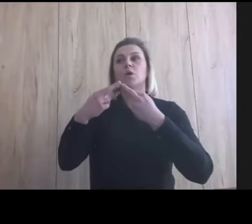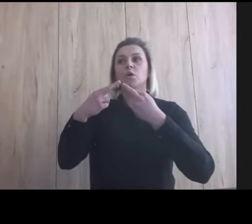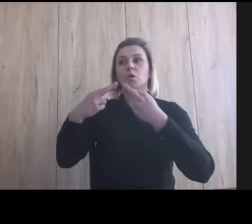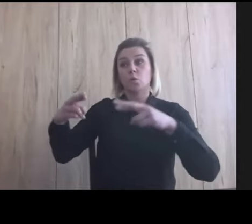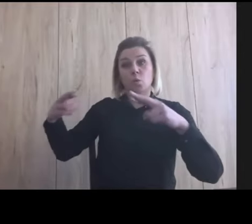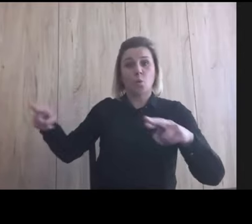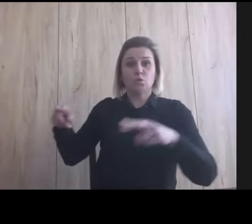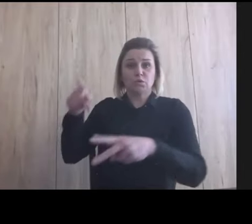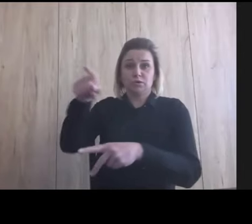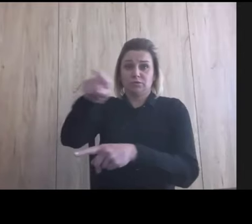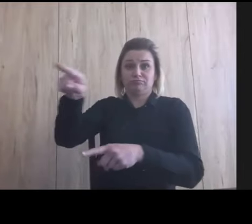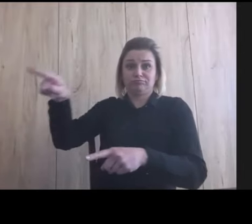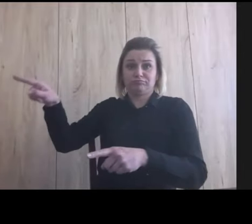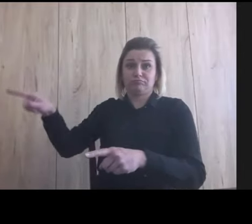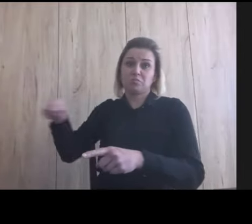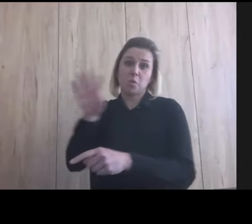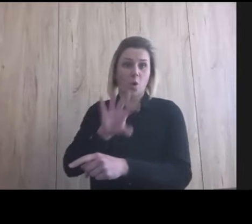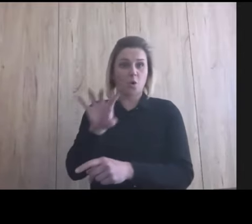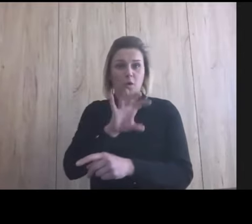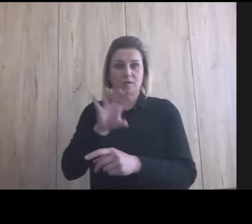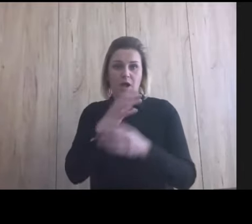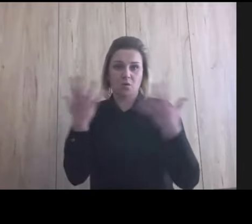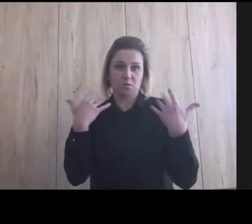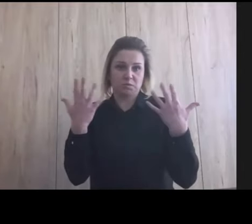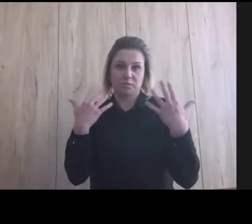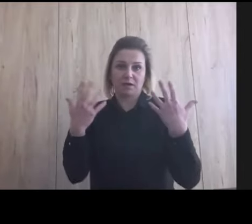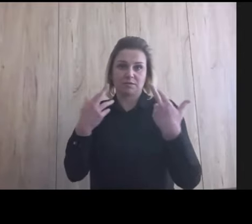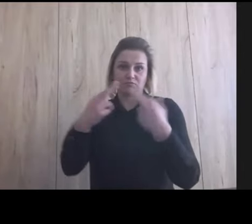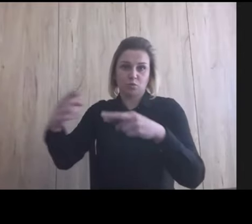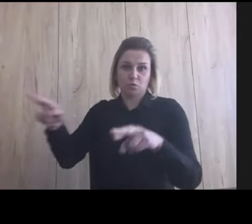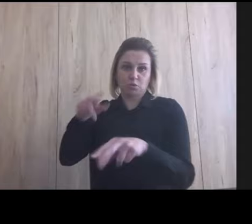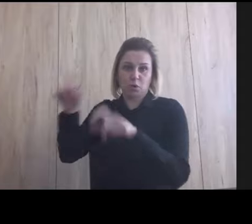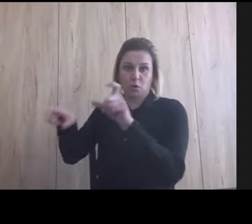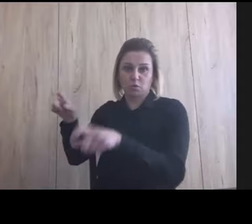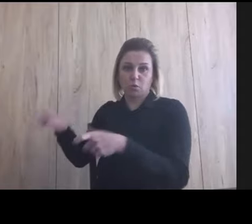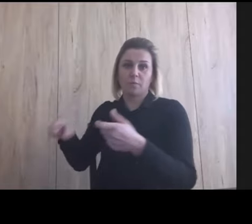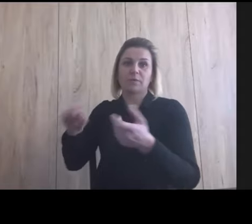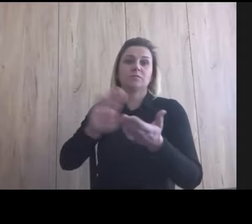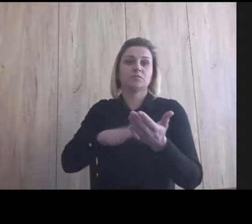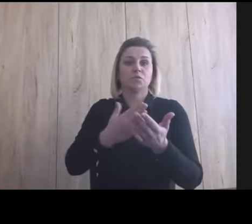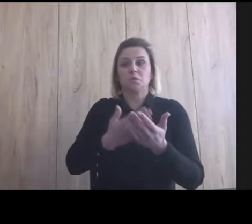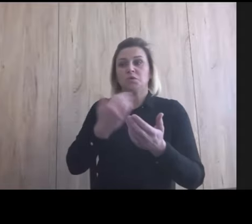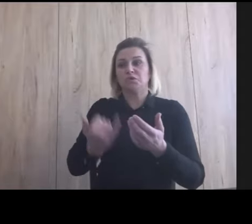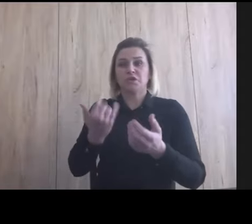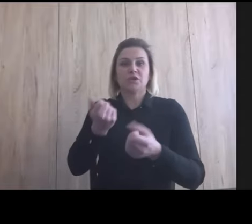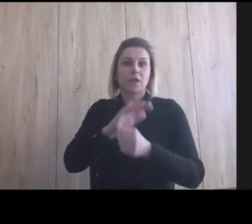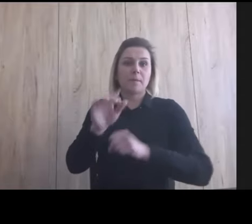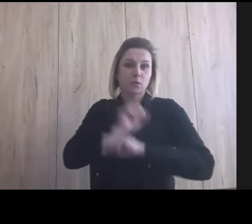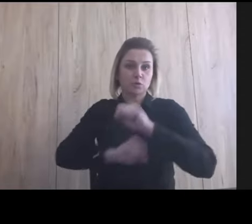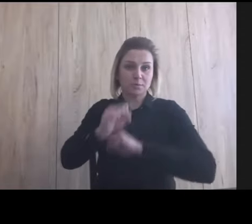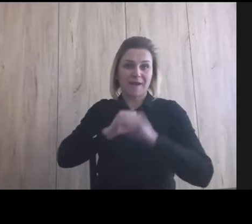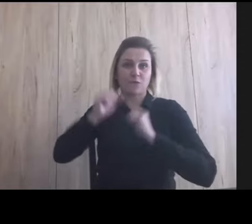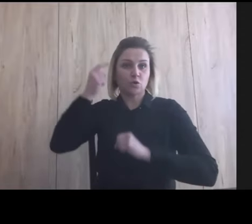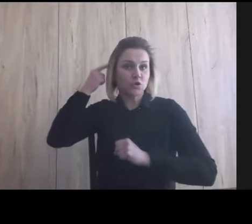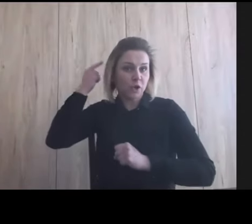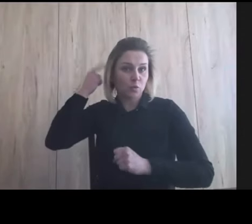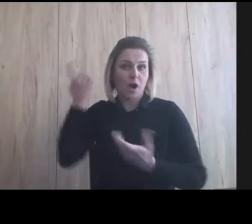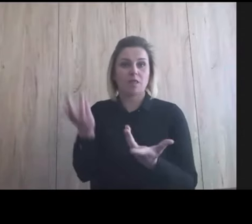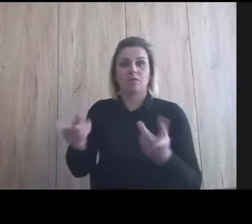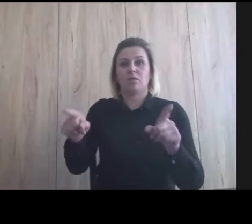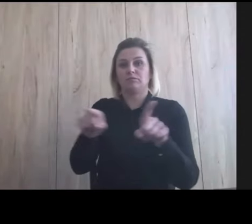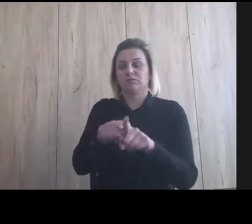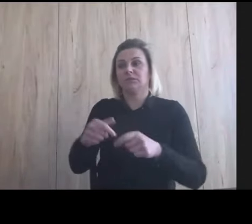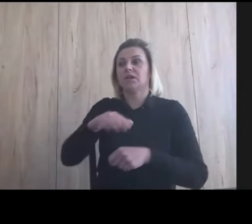odbiorcy takich spacerów. Już wspominałaś właśnie o dzieciach z niepełnosprawnością intelektualną, czy dzieciach